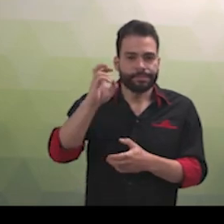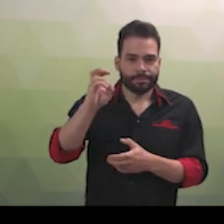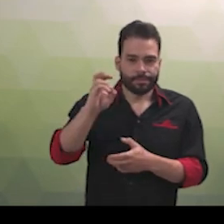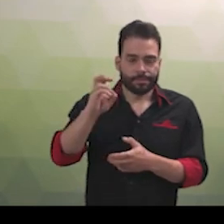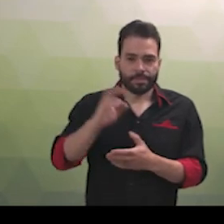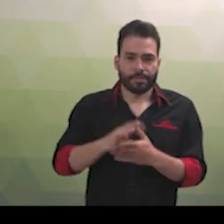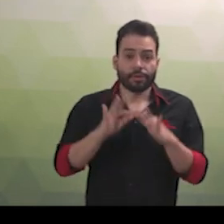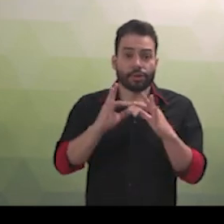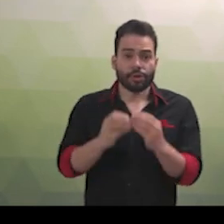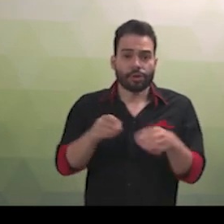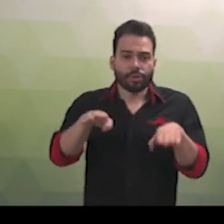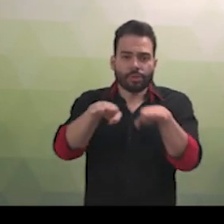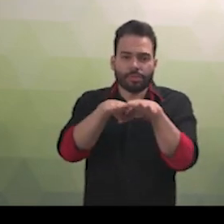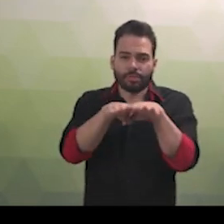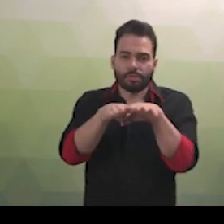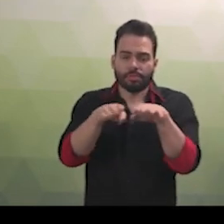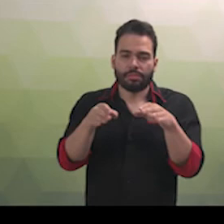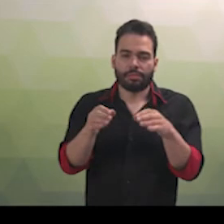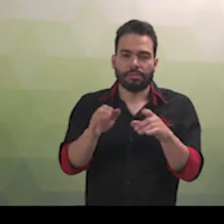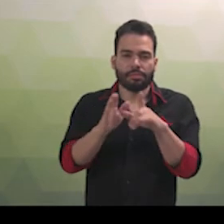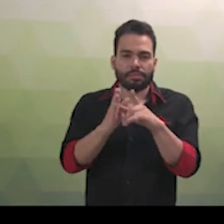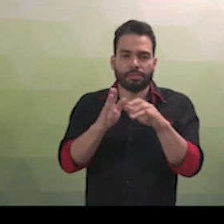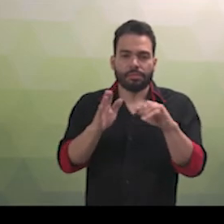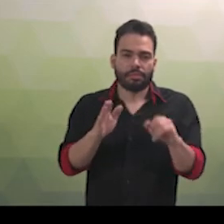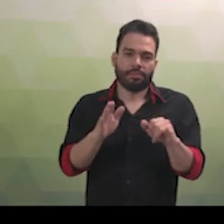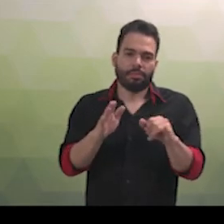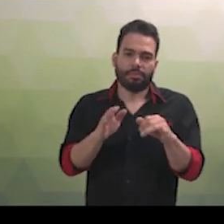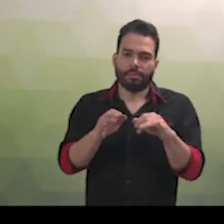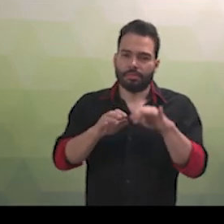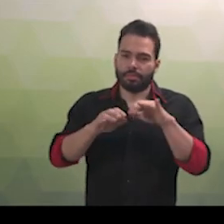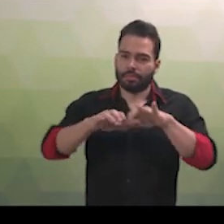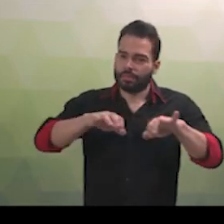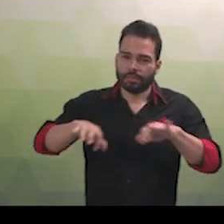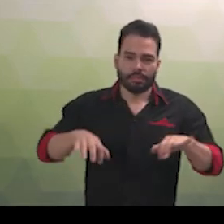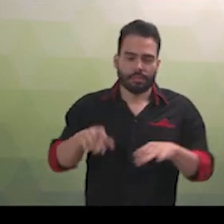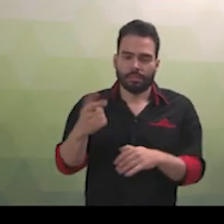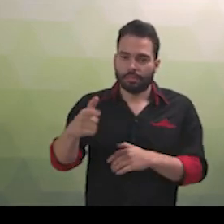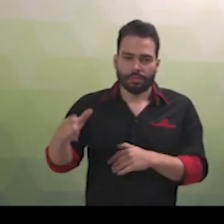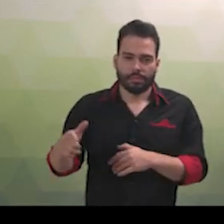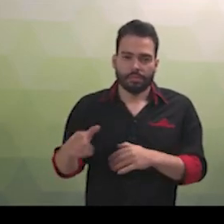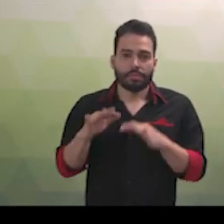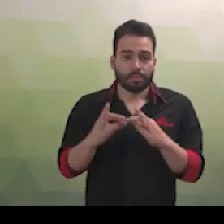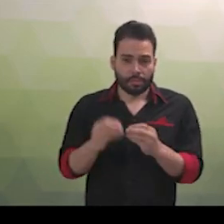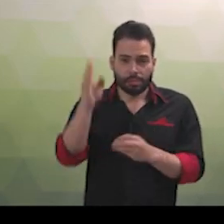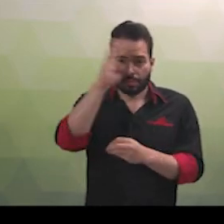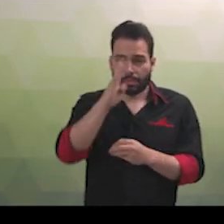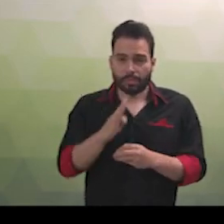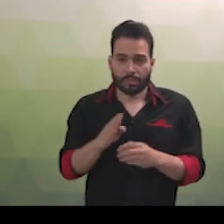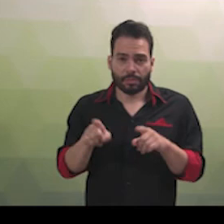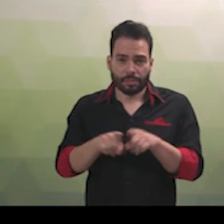5º. Todos são iguais perante a lei, sem distinção de qualquer natureza, garantindo-se aos brasileiros e aos